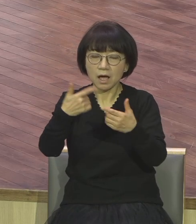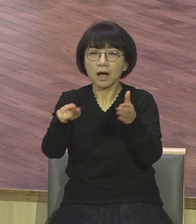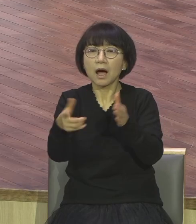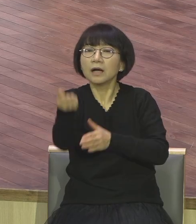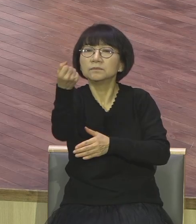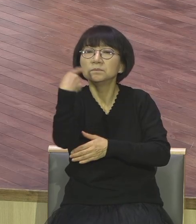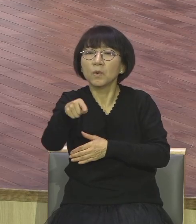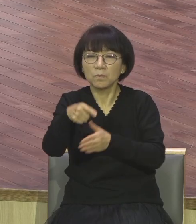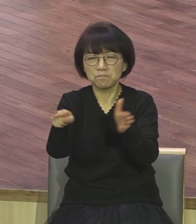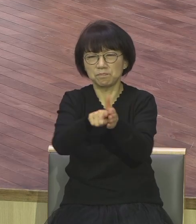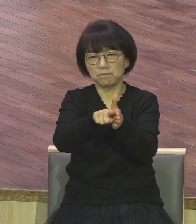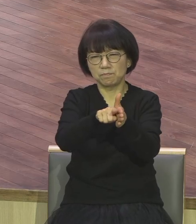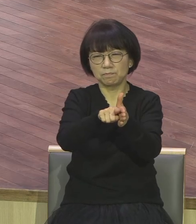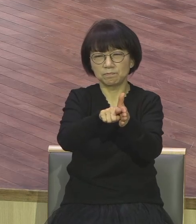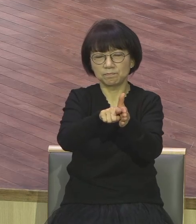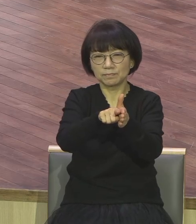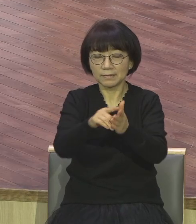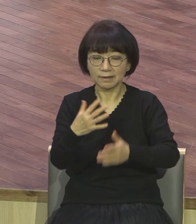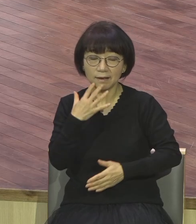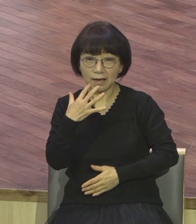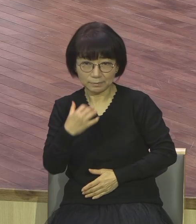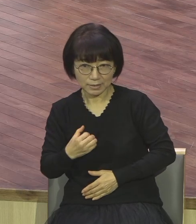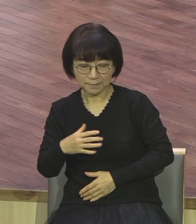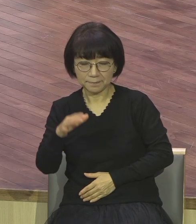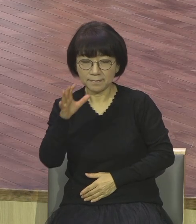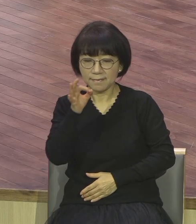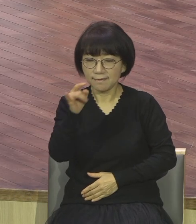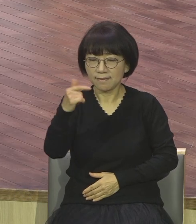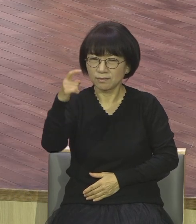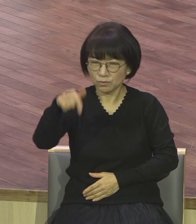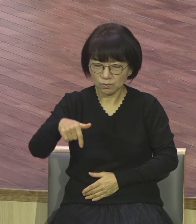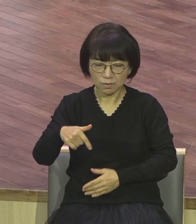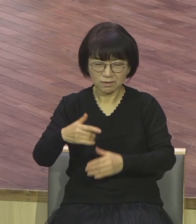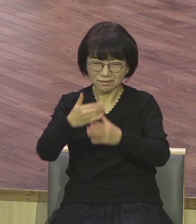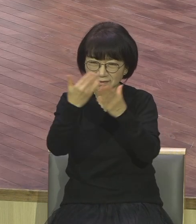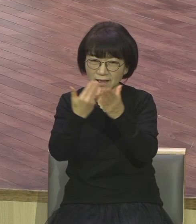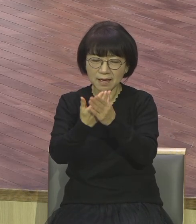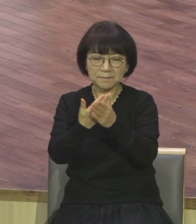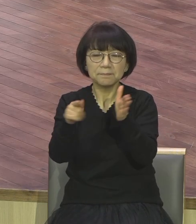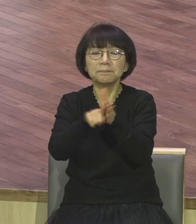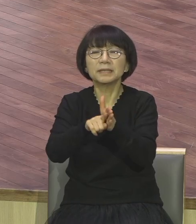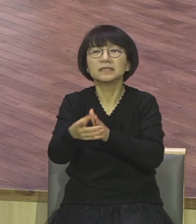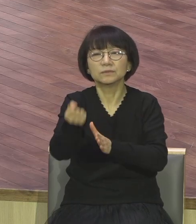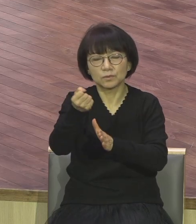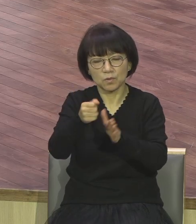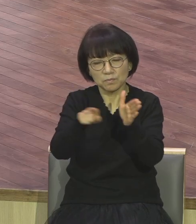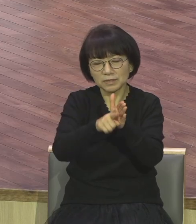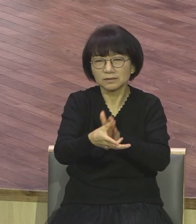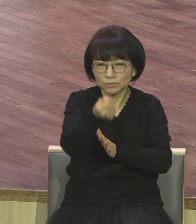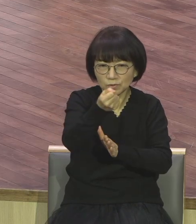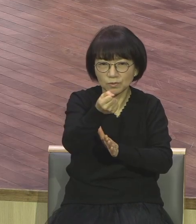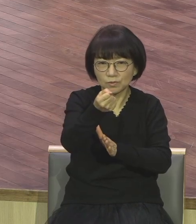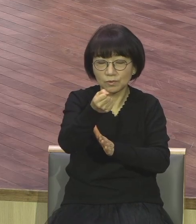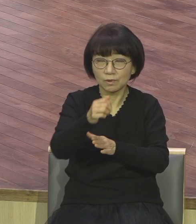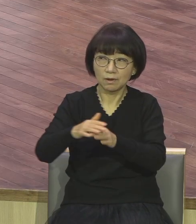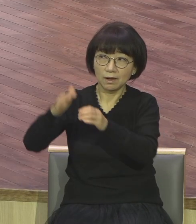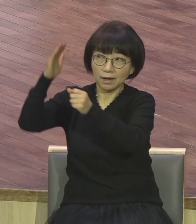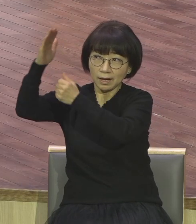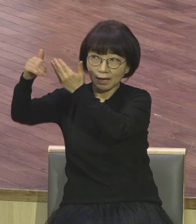믿음으로 믿음으로 하나님의 말씀 믿은 자만 사용했어요 지금